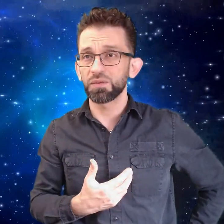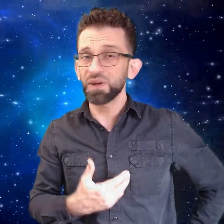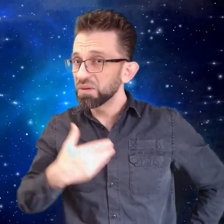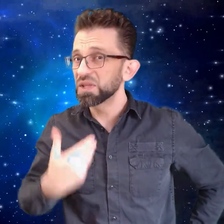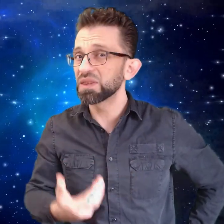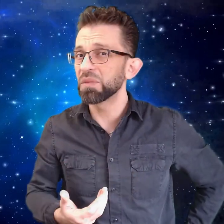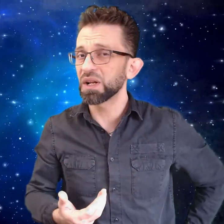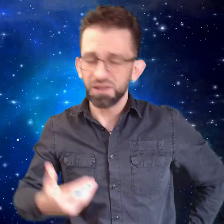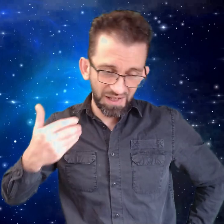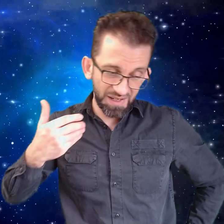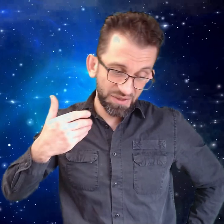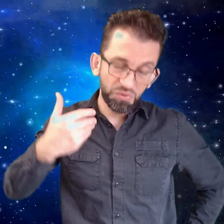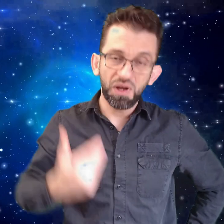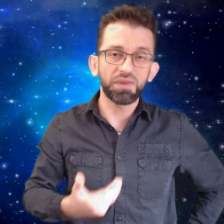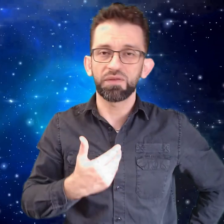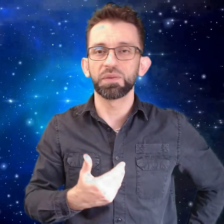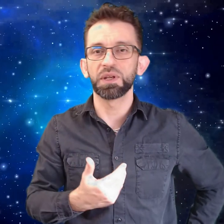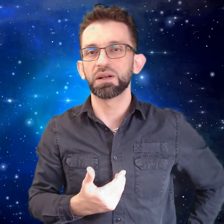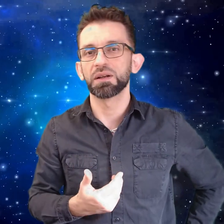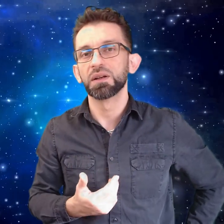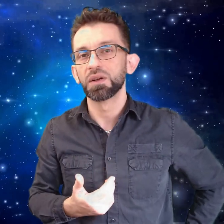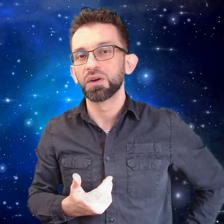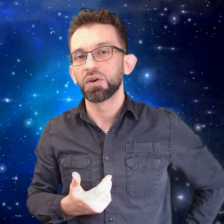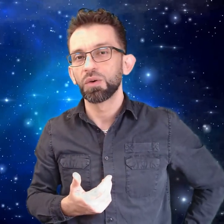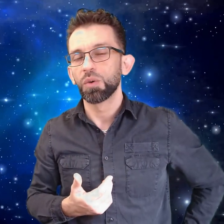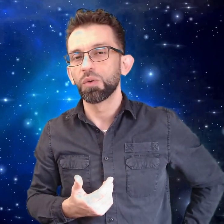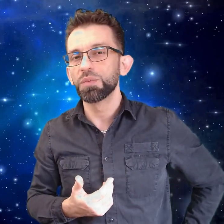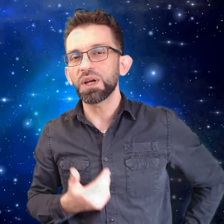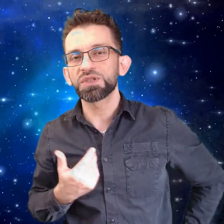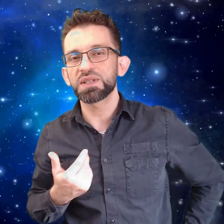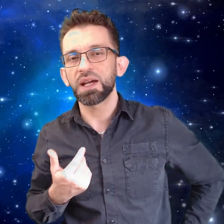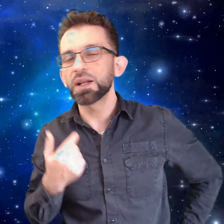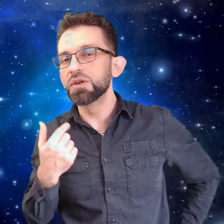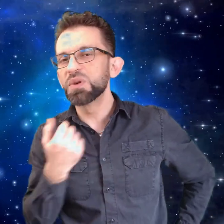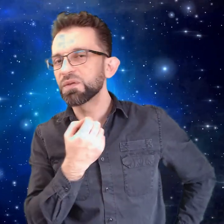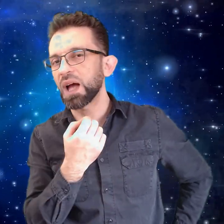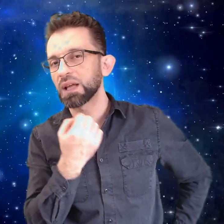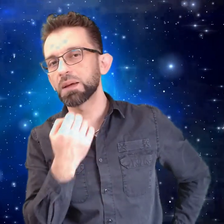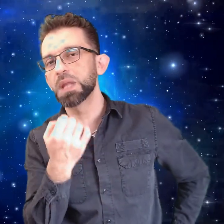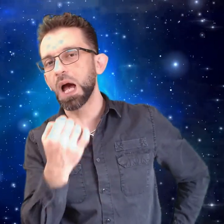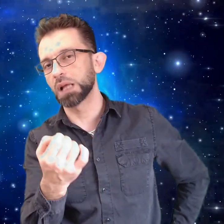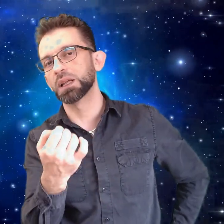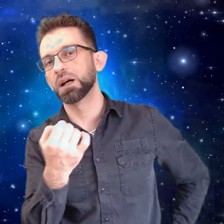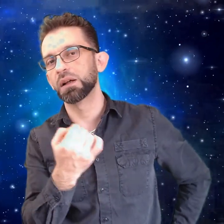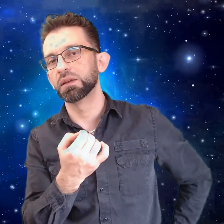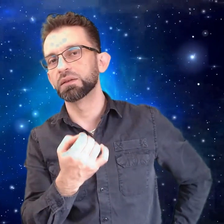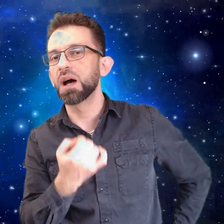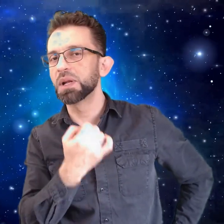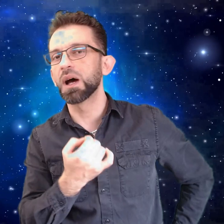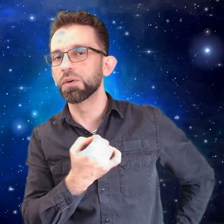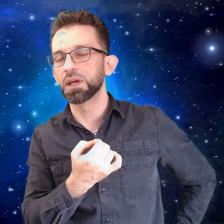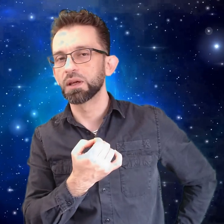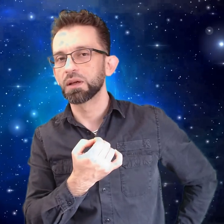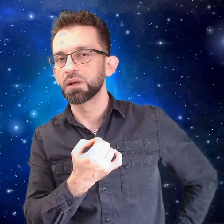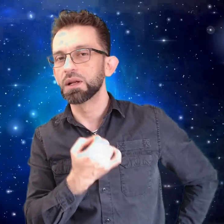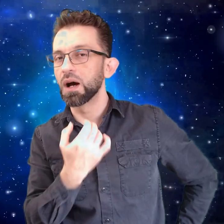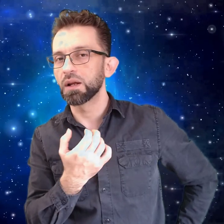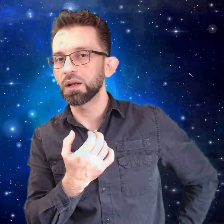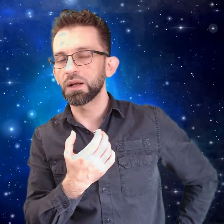ونحنا بنتنمر عليه لأنه هو أضعف مننا ومنعجز عن أنه نفتح تمنا حتى الدام الأوي لا نحنا